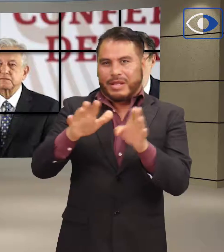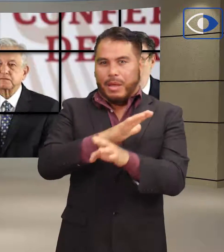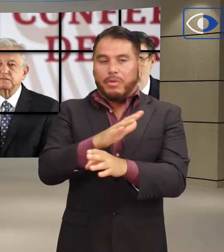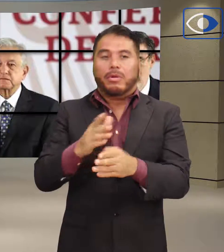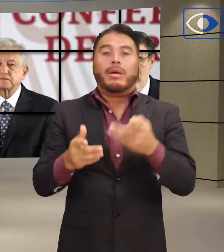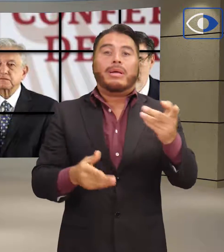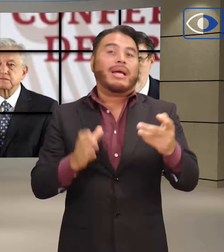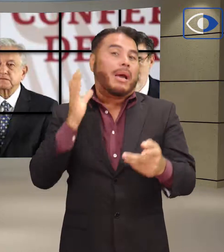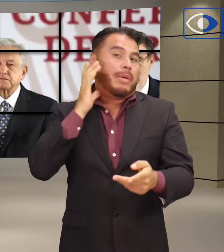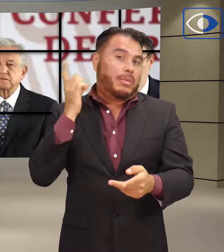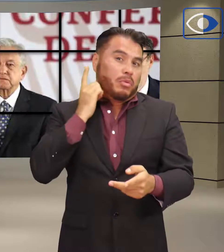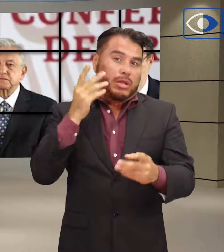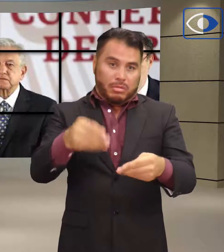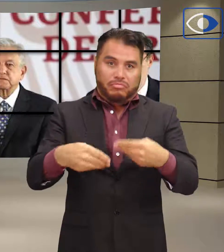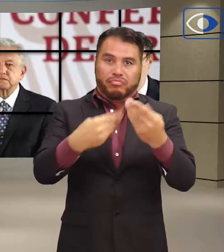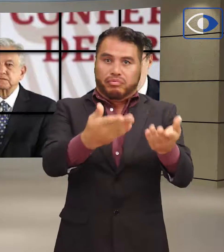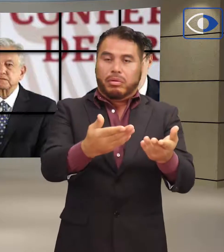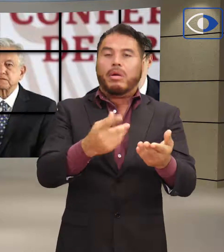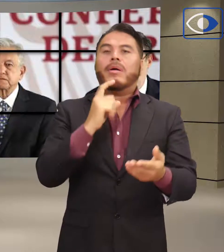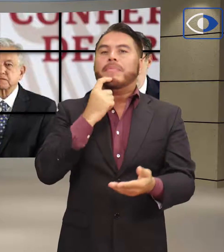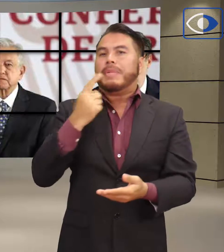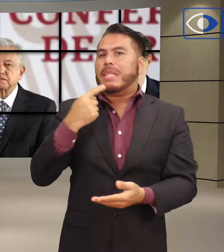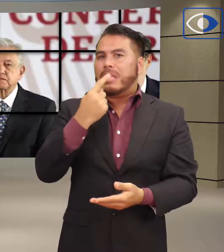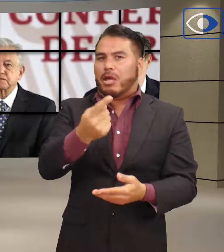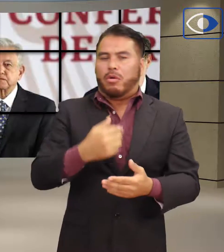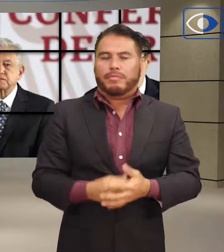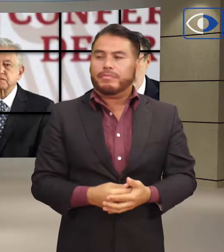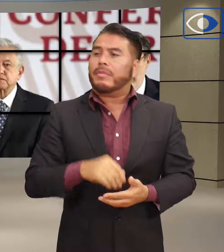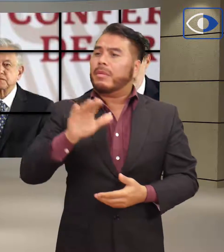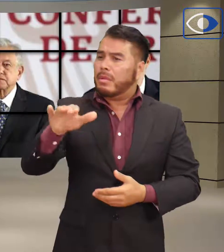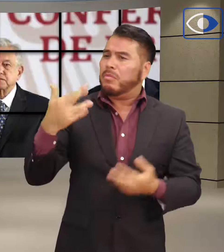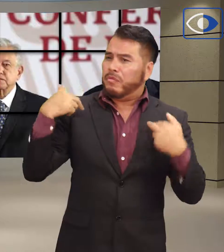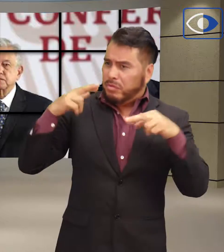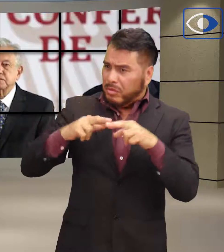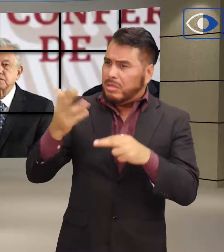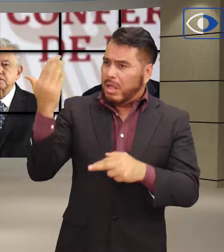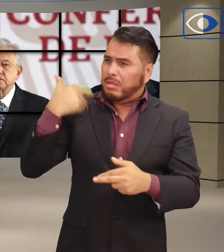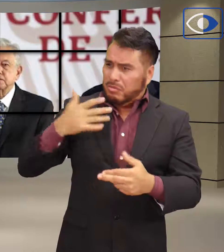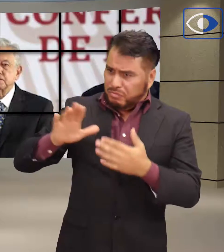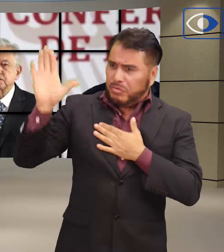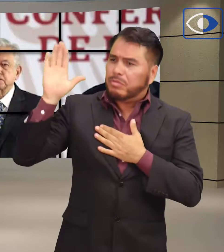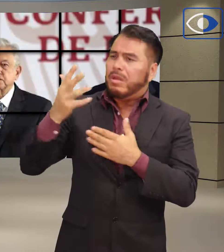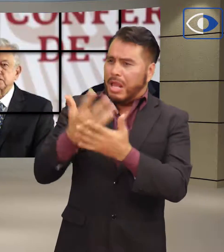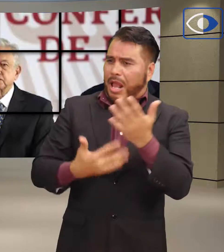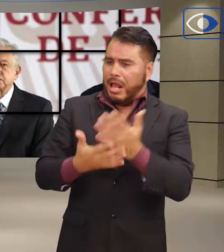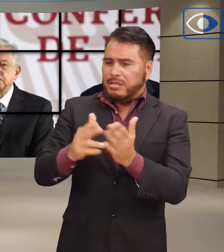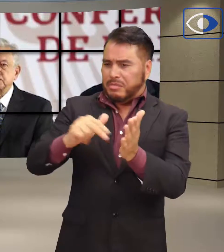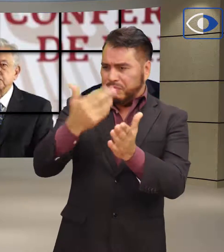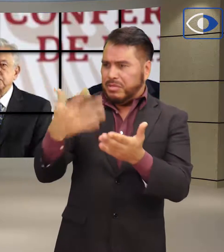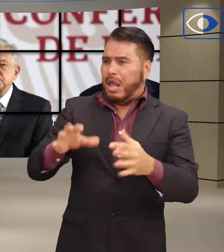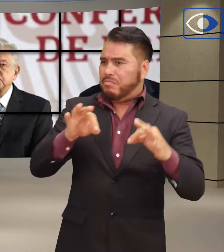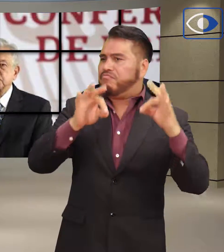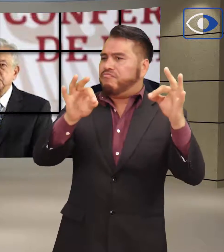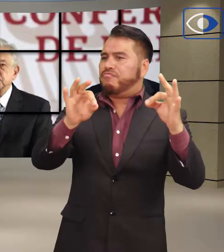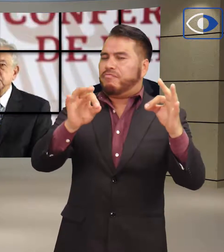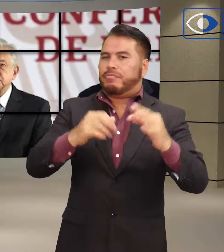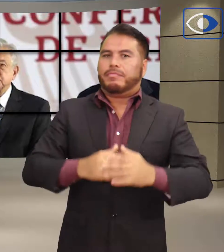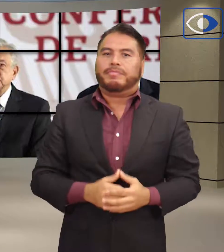reforma educativa que será turnada a la Cámara de Diputados, el presidente López Obrador expresó Compromiso